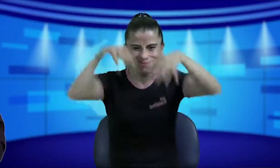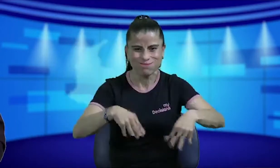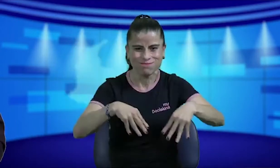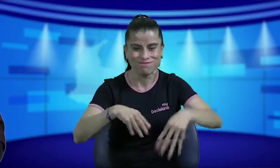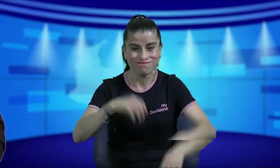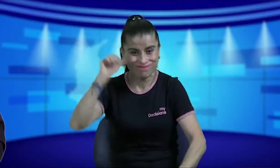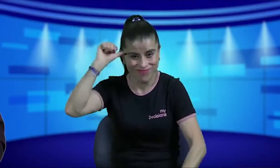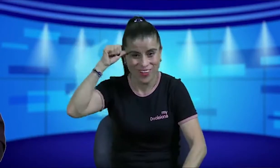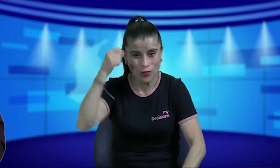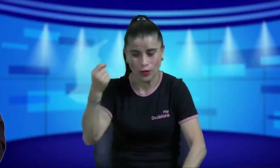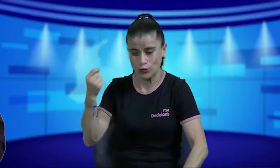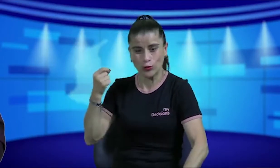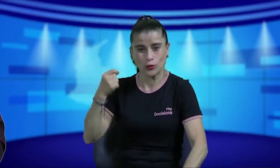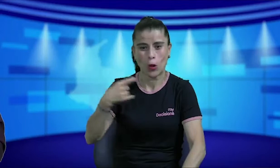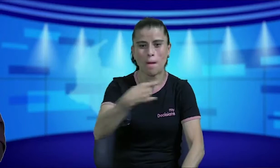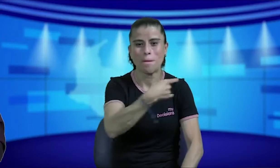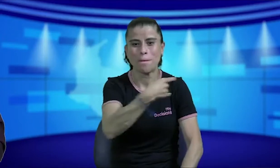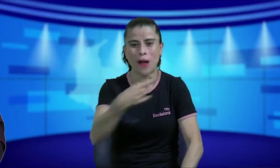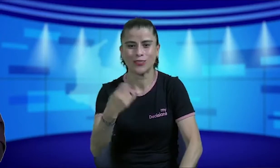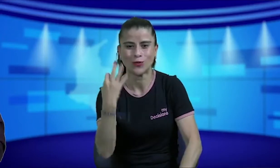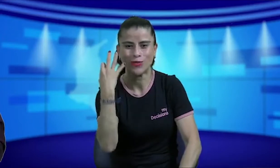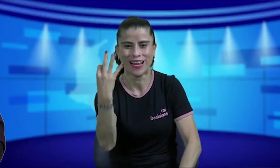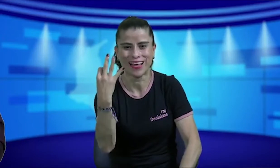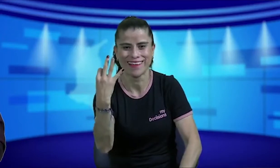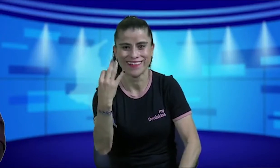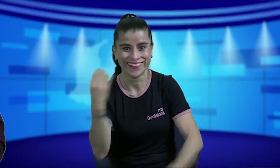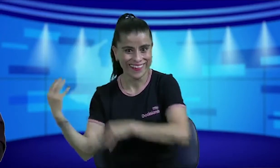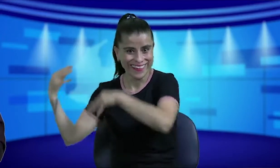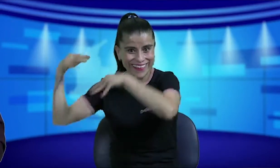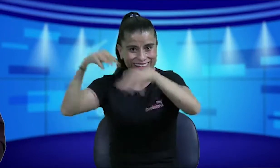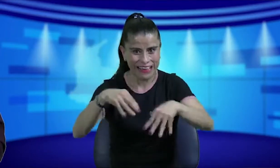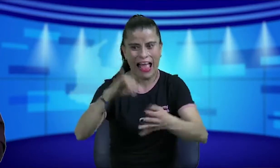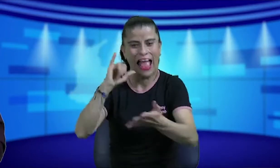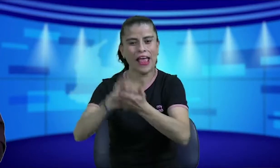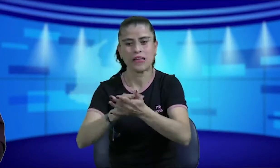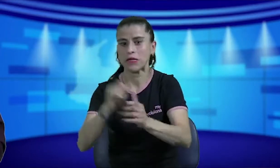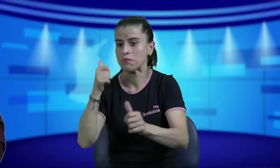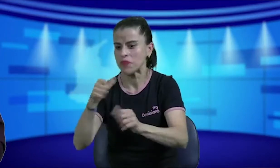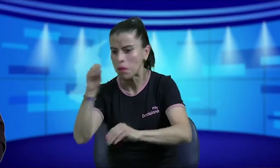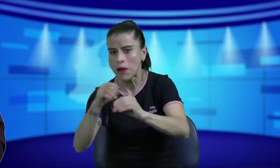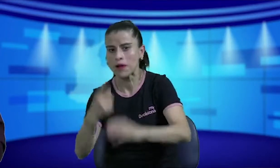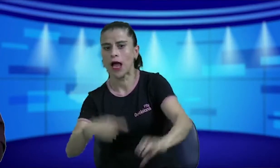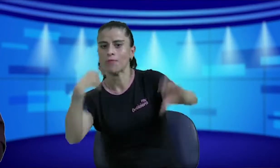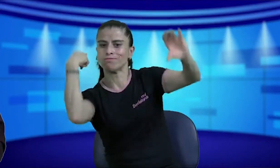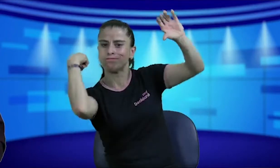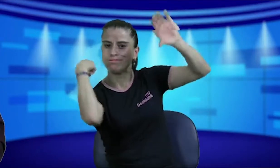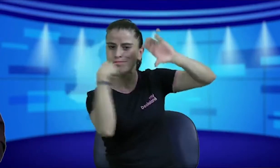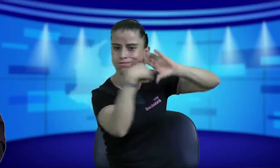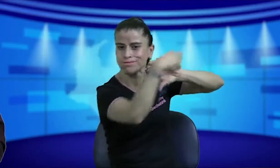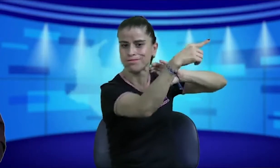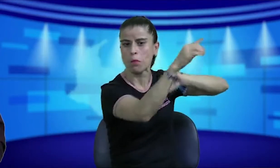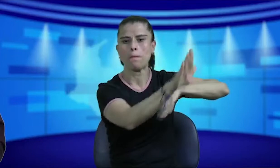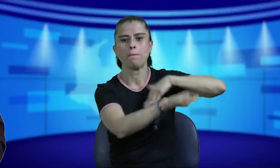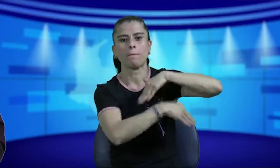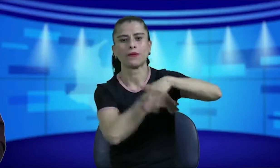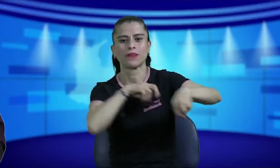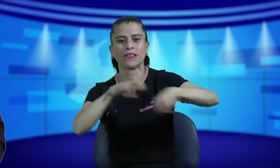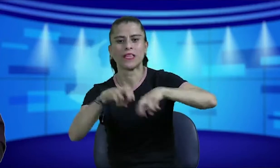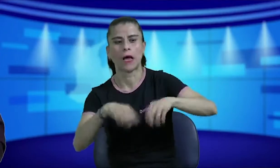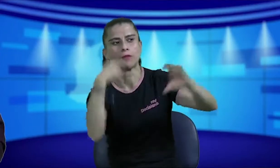a hacer otro plantón recuerdan que el 3 de marzo se iba a realizar el pasado 3 de marzo se envió esta información